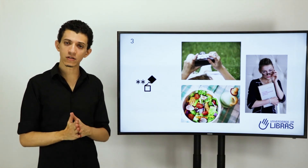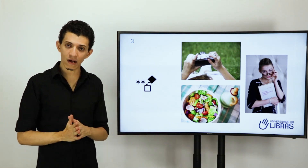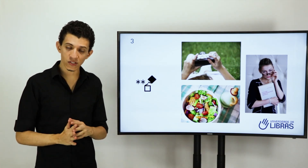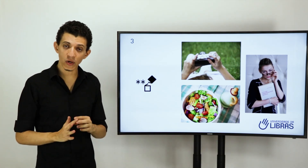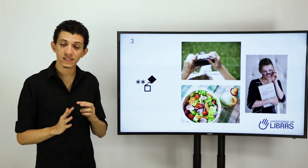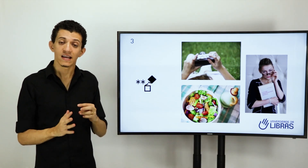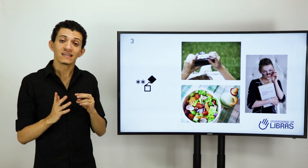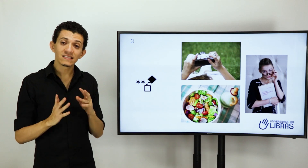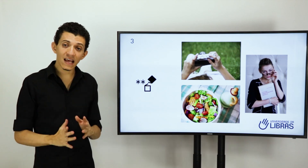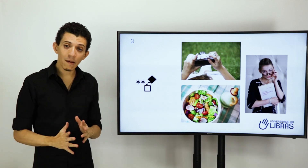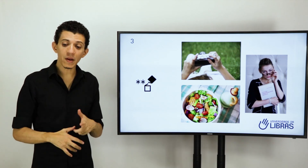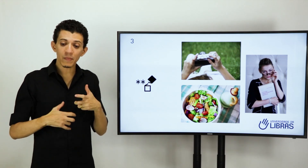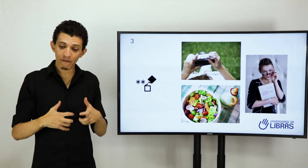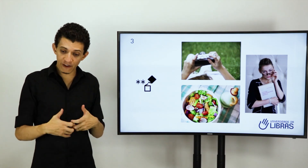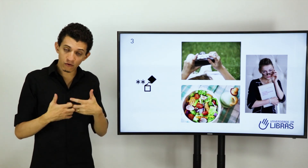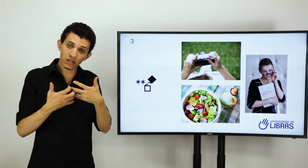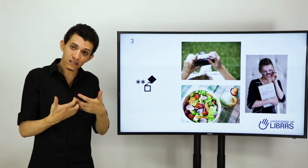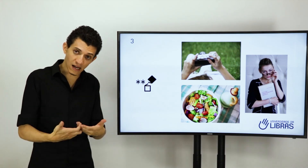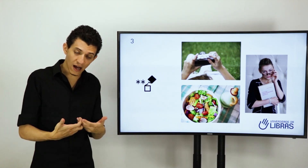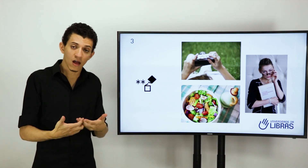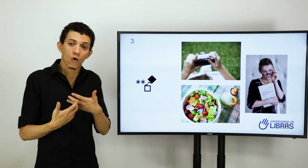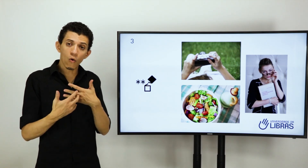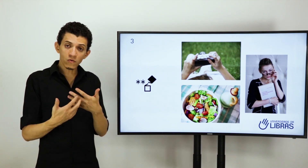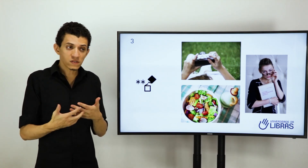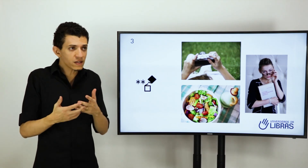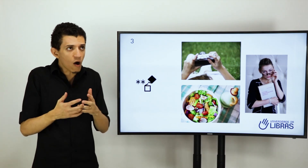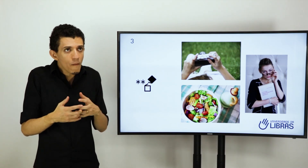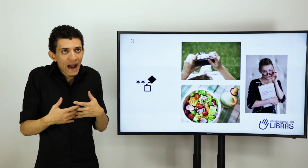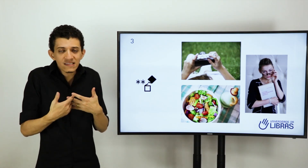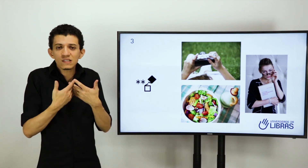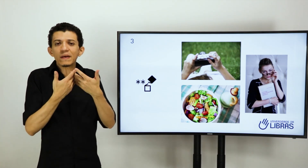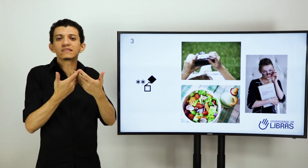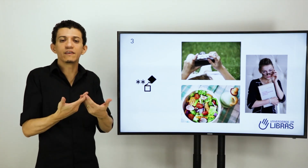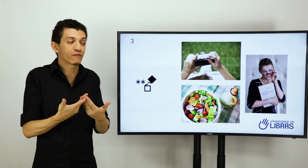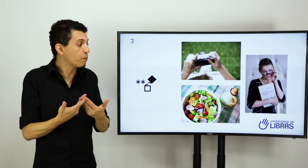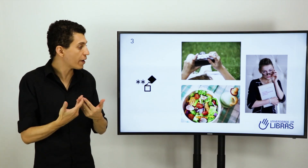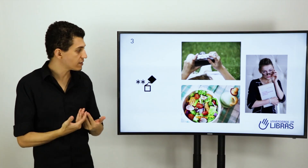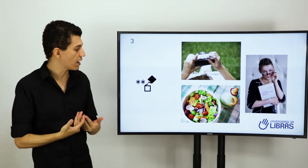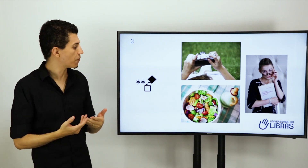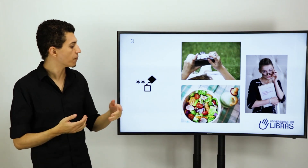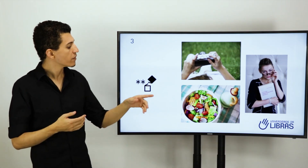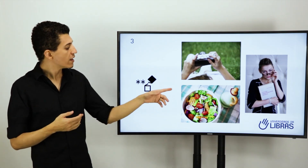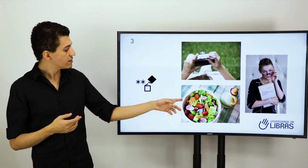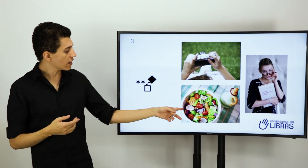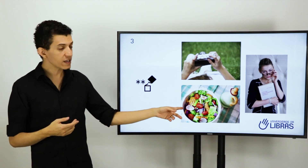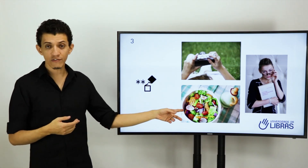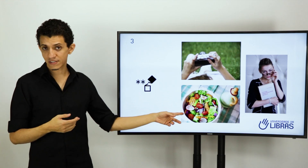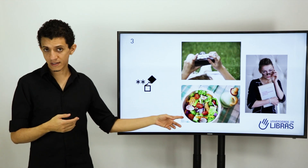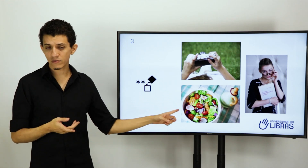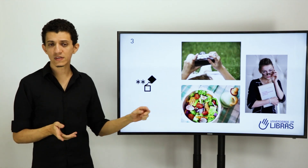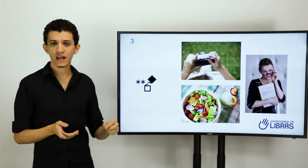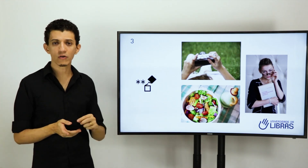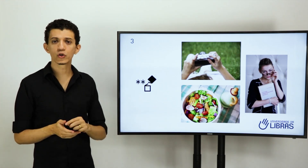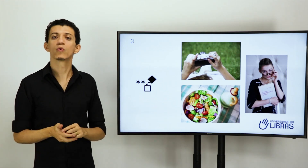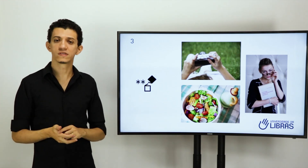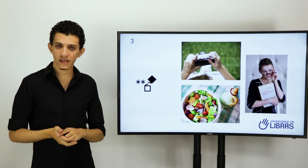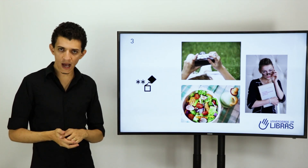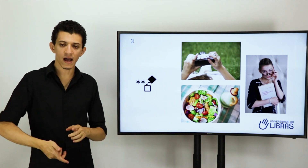situações, sempre prefiro utilizar um sinal mais específico. Por exemplo, se aqui você tem um sinal de cozinhar,